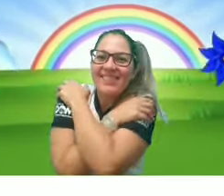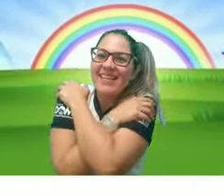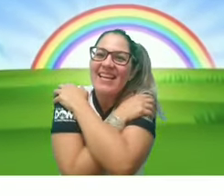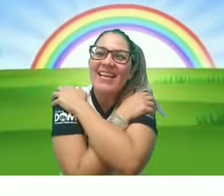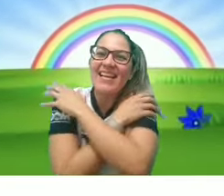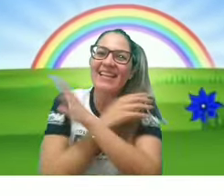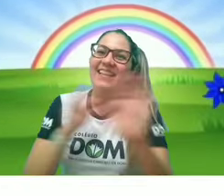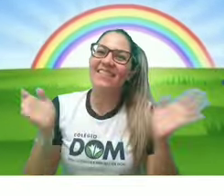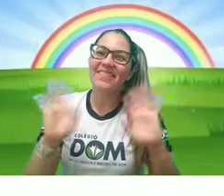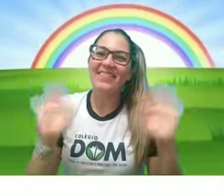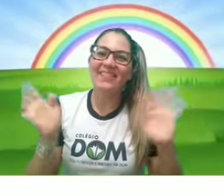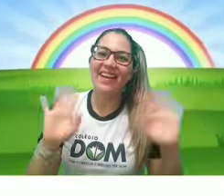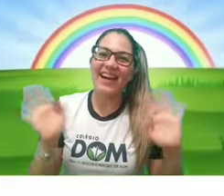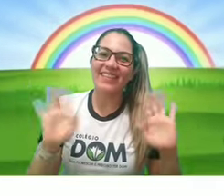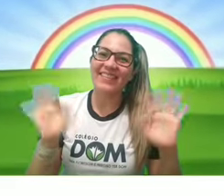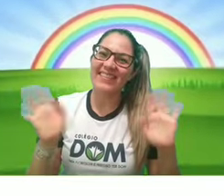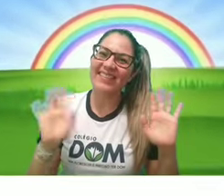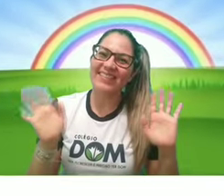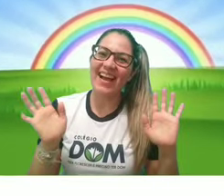E até a próxima aula! Tchau, tchau!